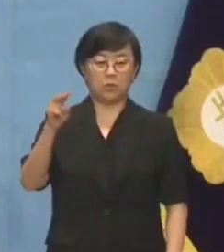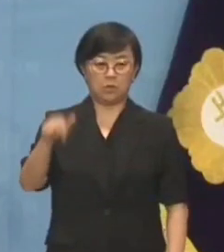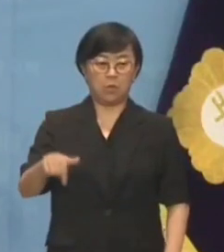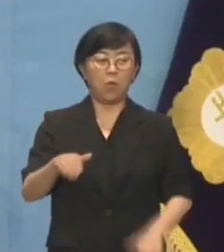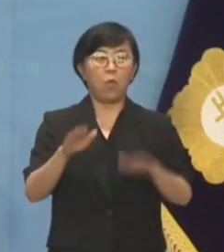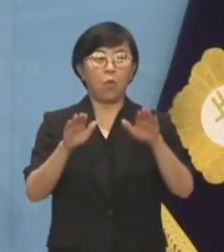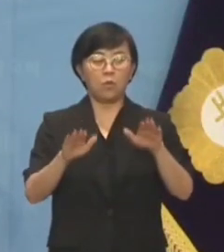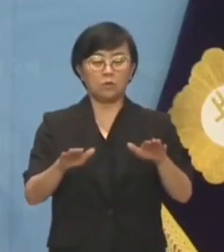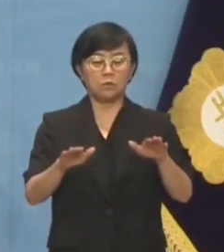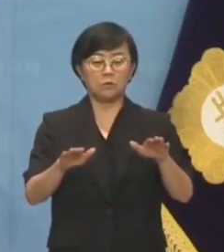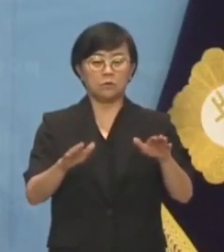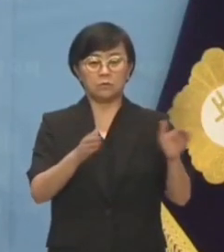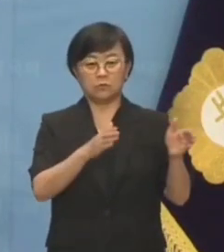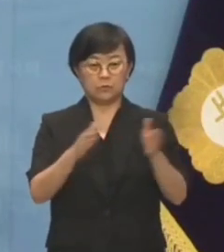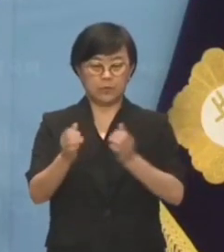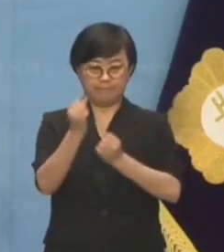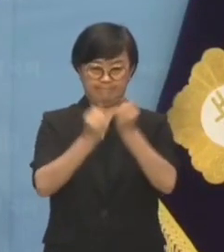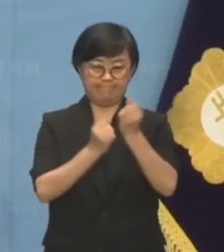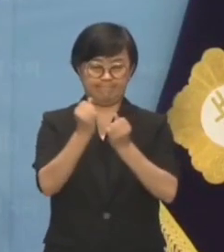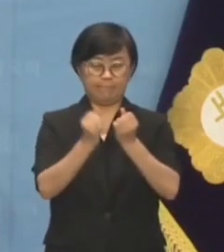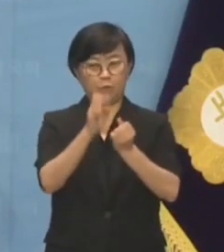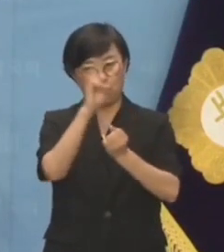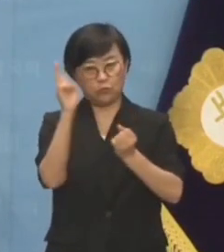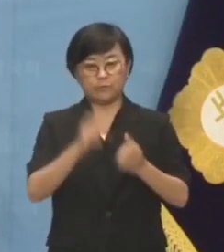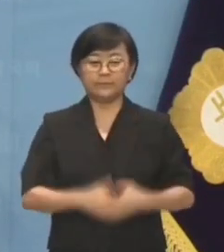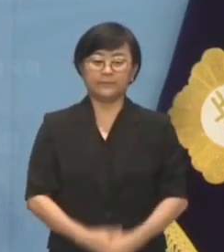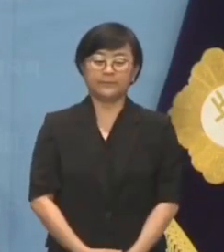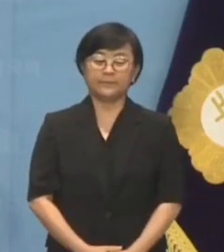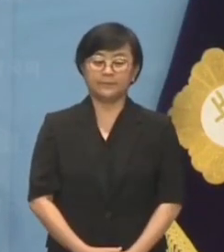오늘 준비한 구두 논평을 시작하겠습니다.